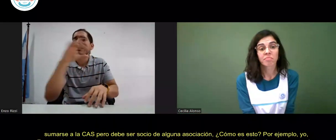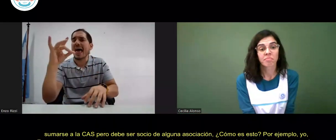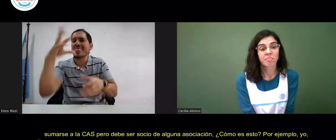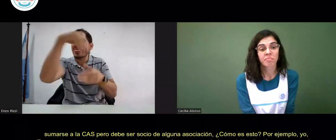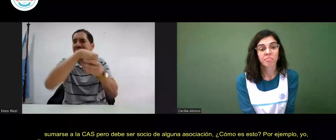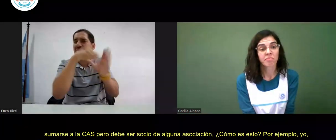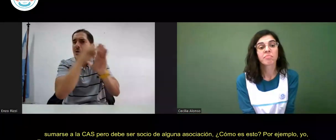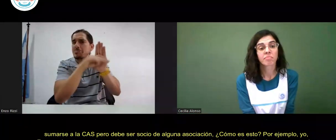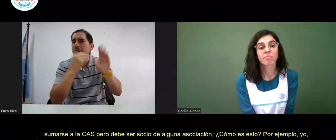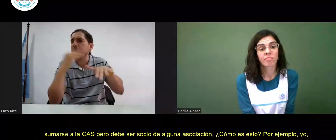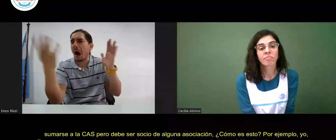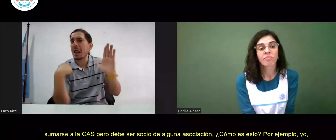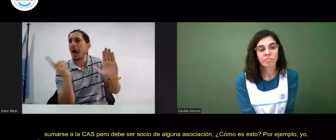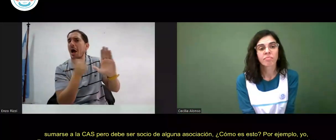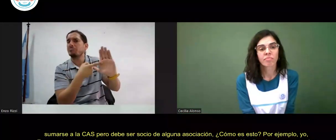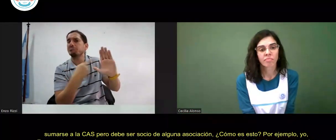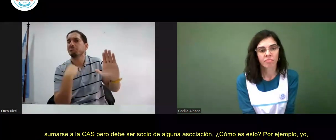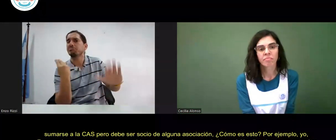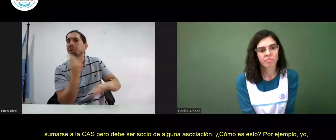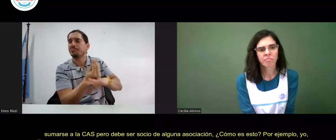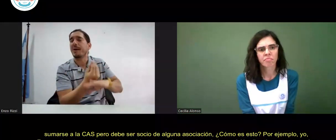directiva, que se nombra en el estatuto.